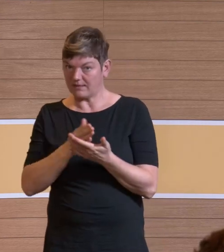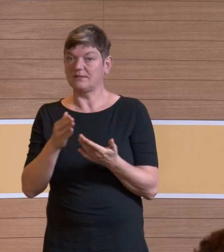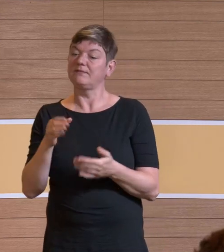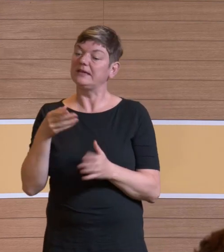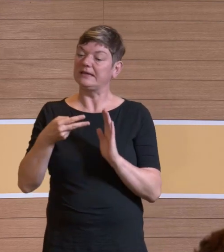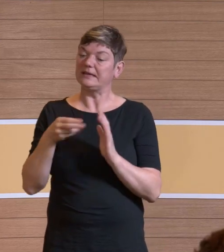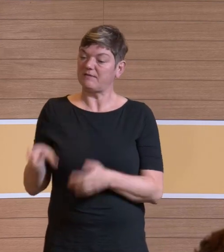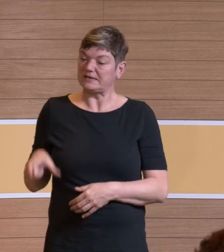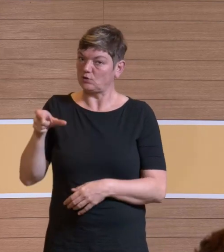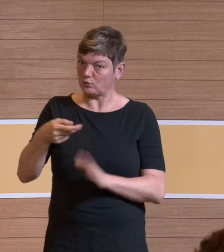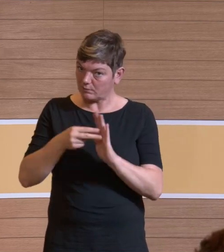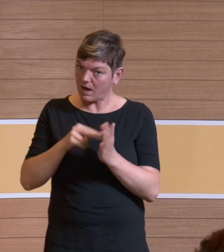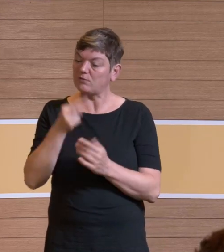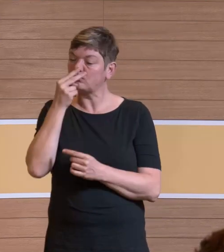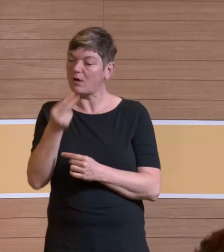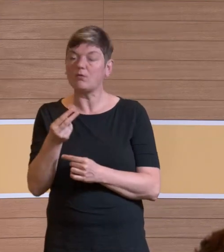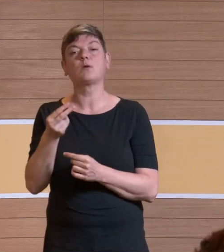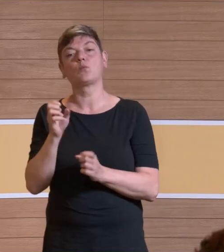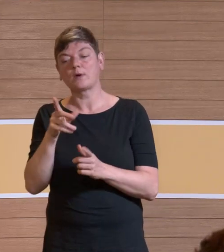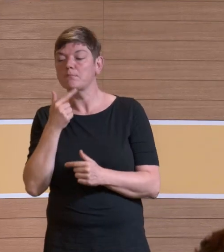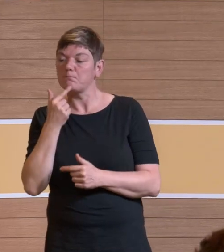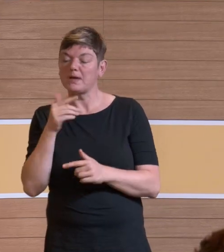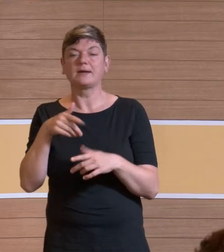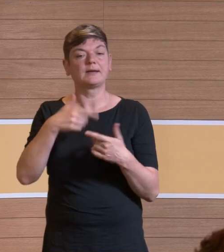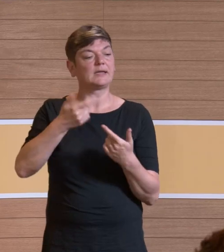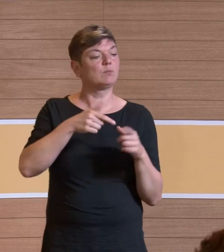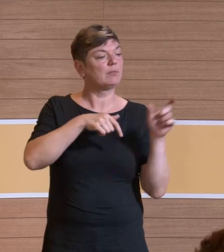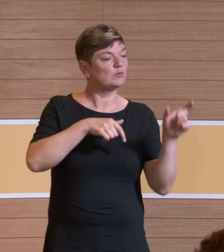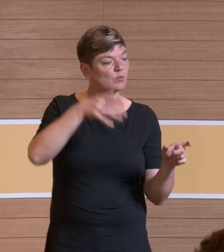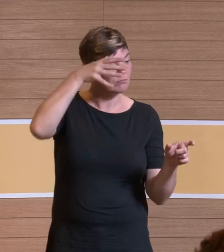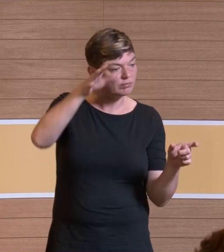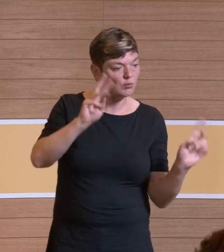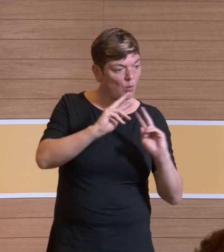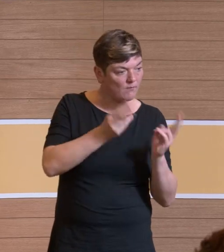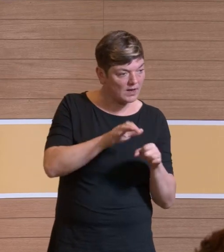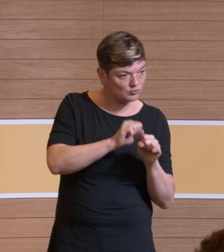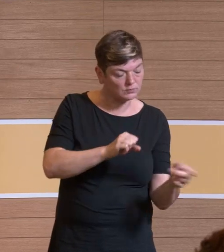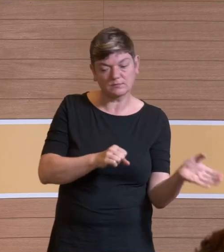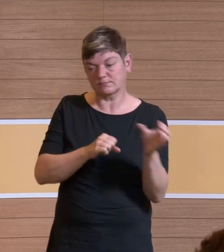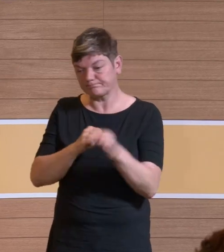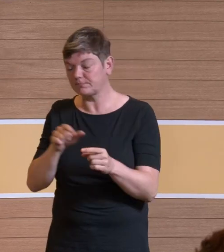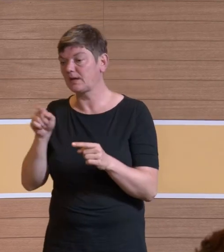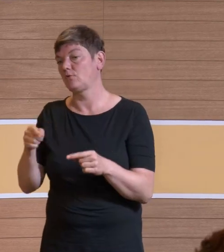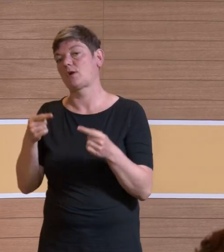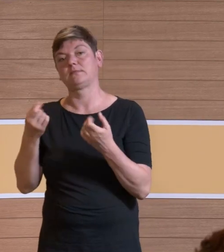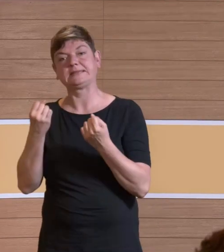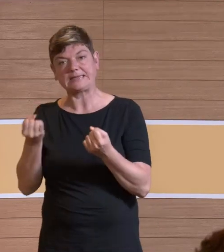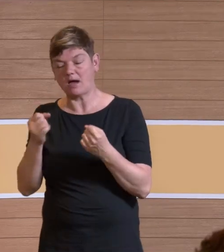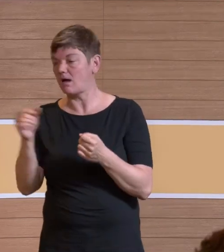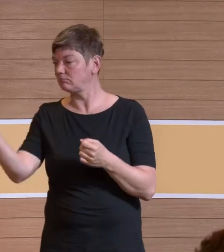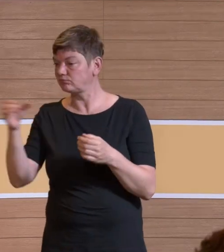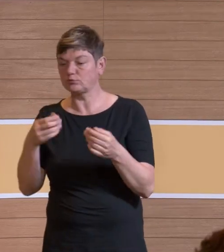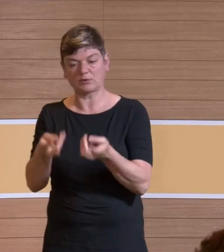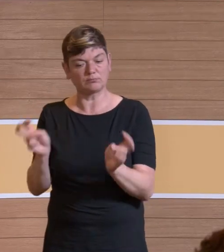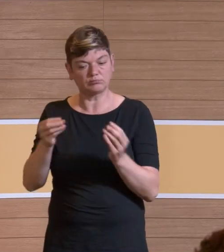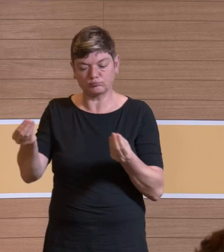Prozess. Da steht klar drin, der Mensch aus der Umwelt muss mit ins Boot, der Mensch von der Sicherheit muss ins Boot. Und die werden dann mit einer Checkliste